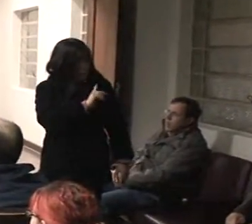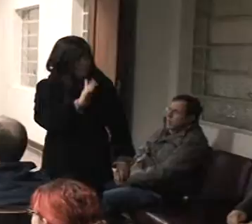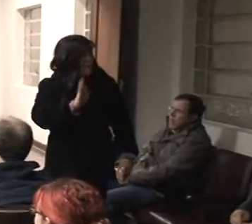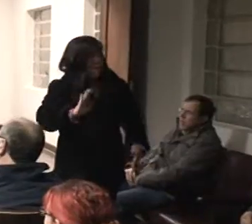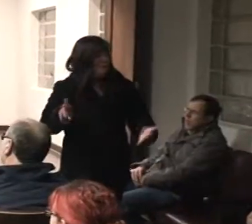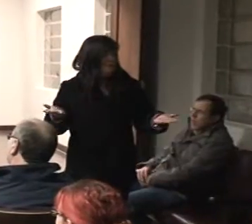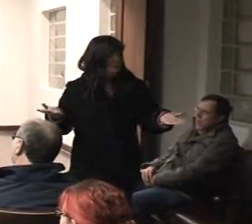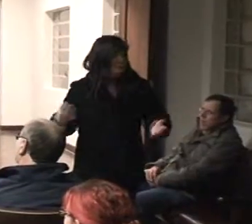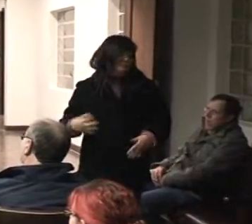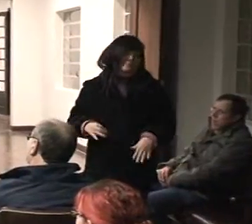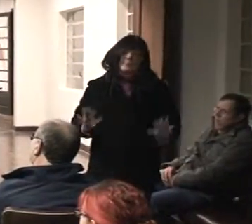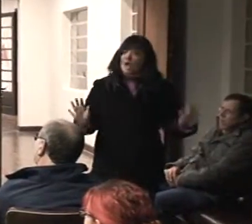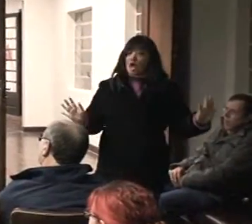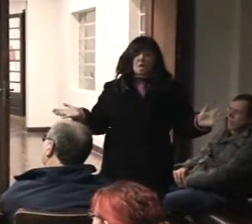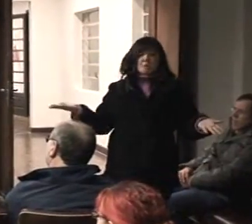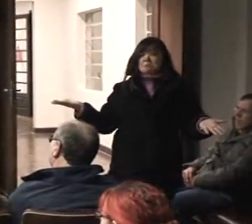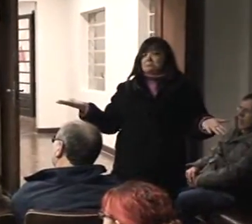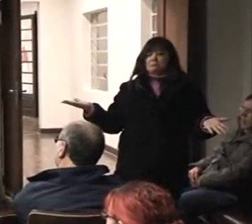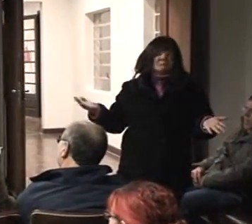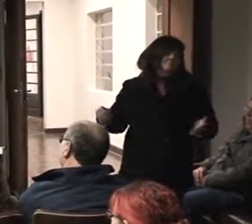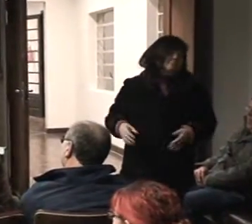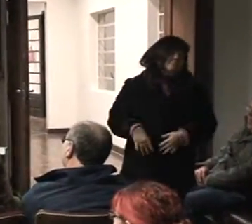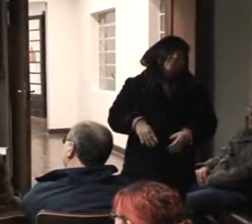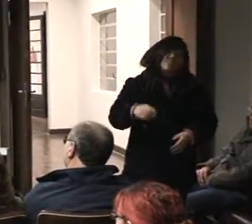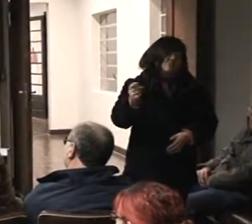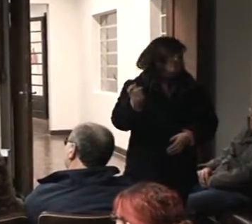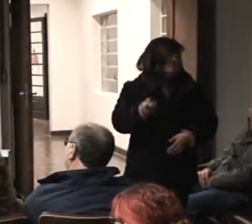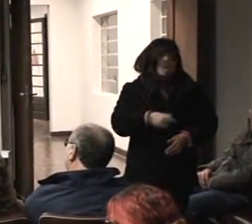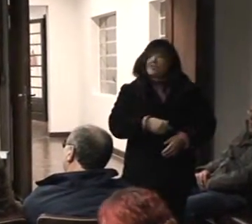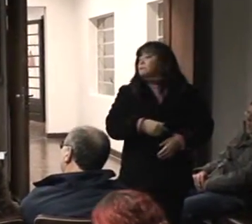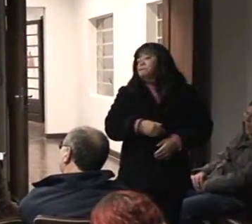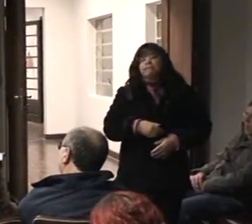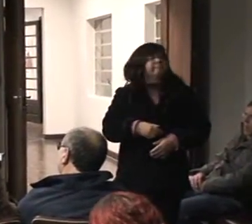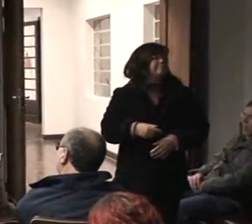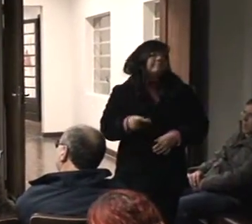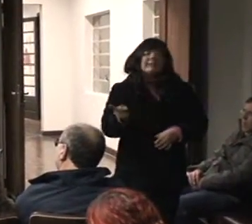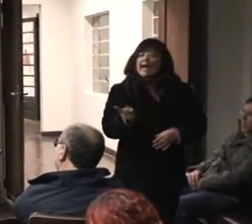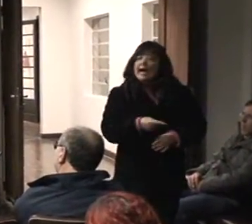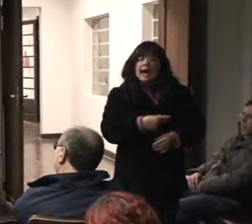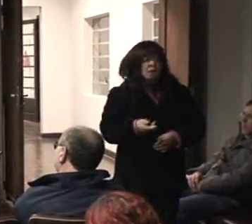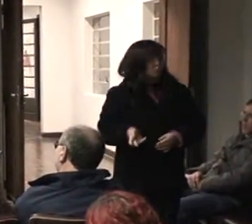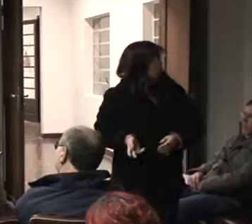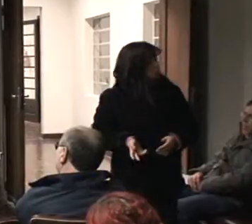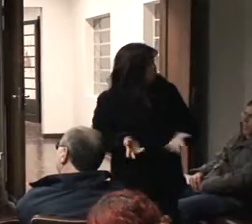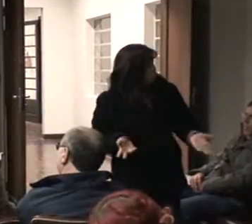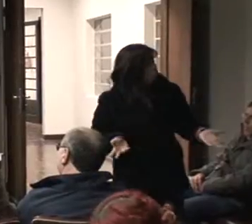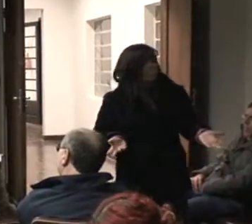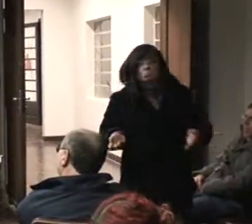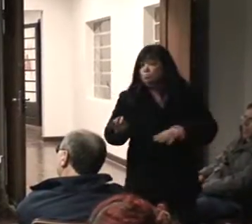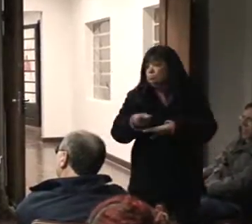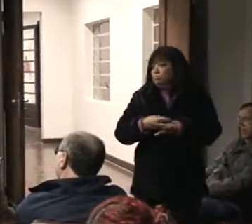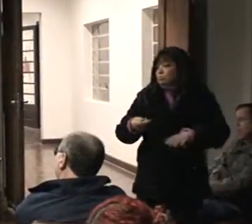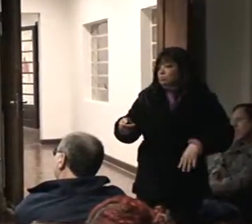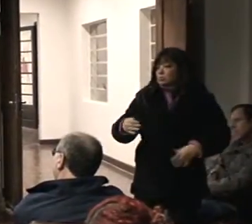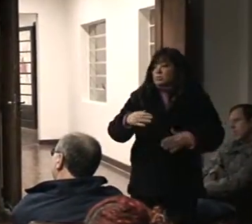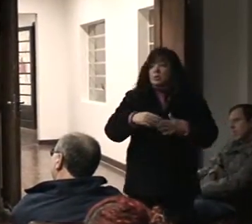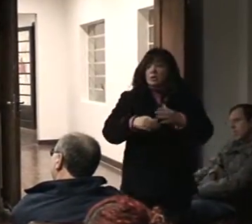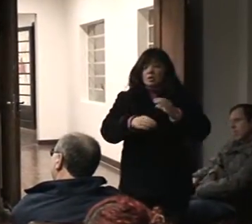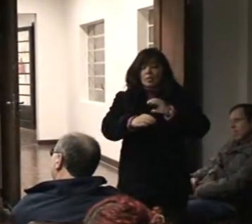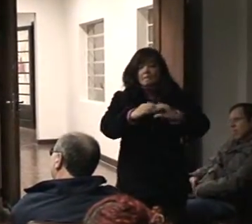Vocês acham que tem um problema também entre os conselhos, diálogo entre os conselhos? Não passa nada um para o outro, não se tem. O próprio CONAT não passa. Quer dizer,